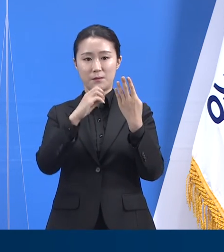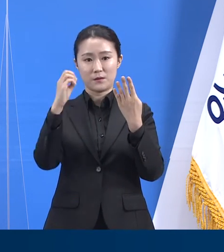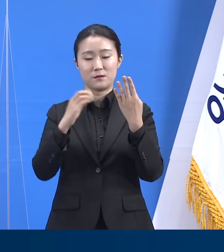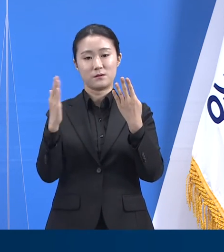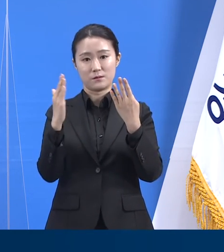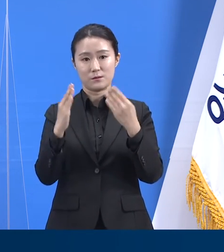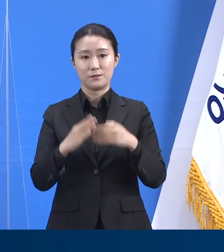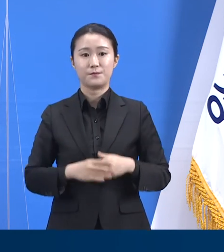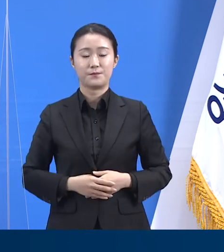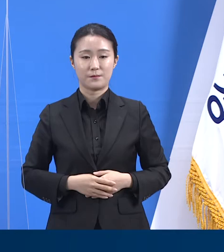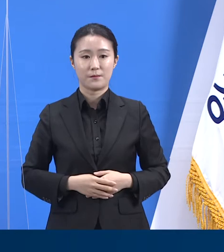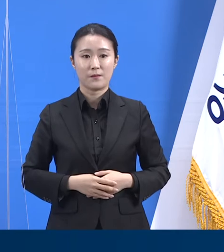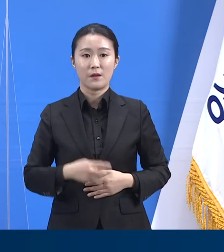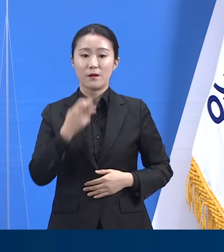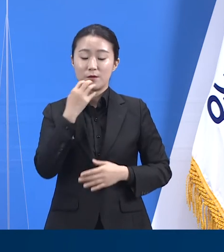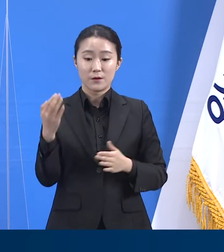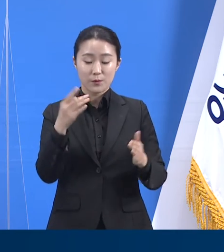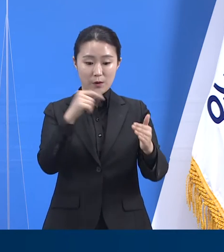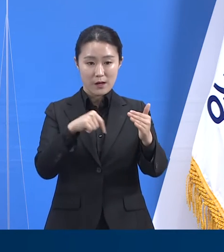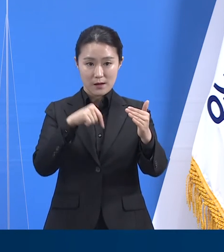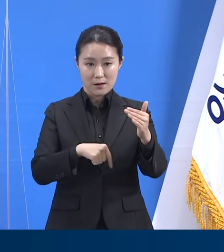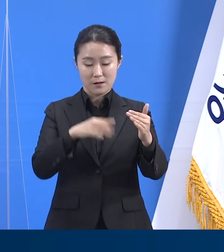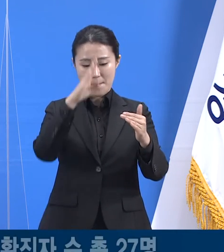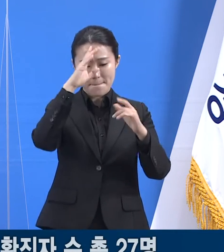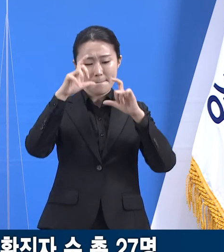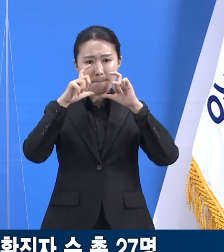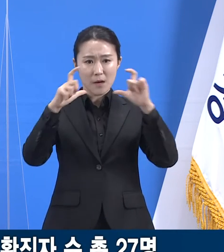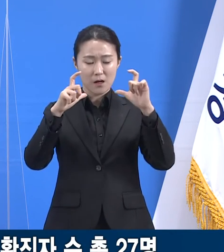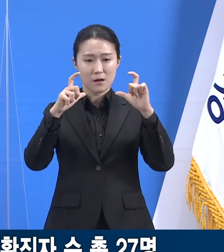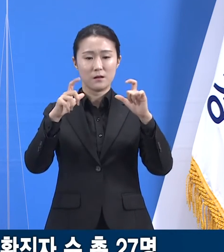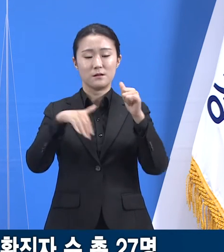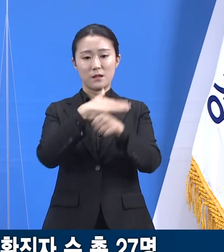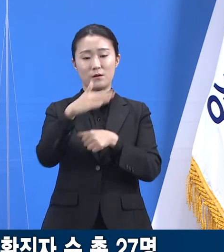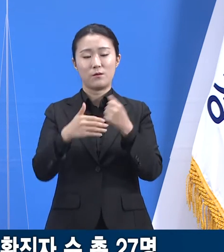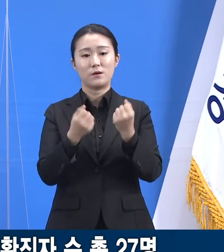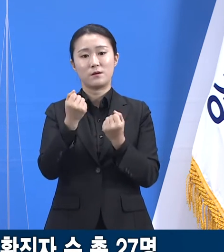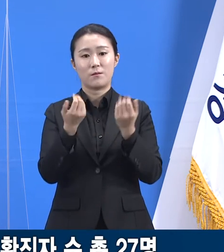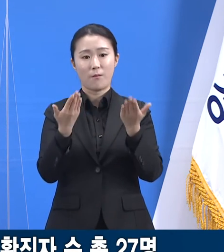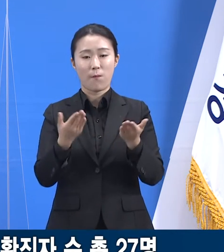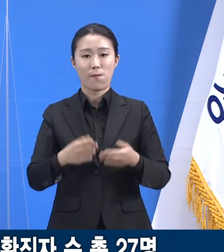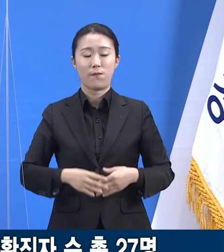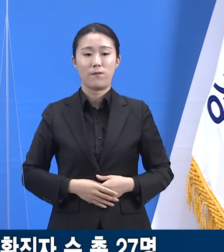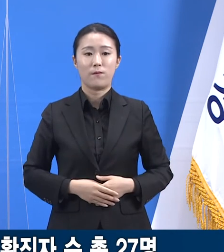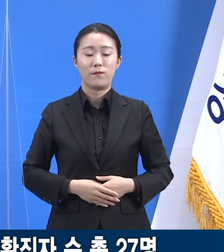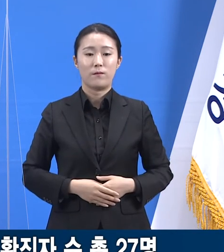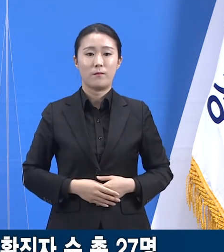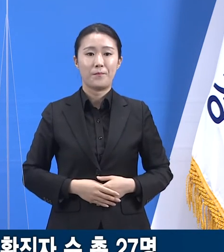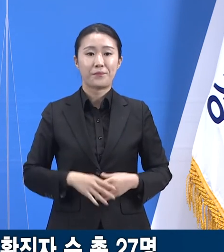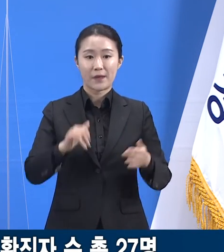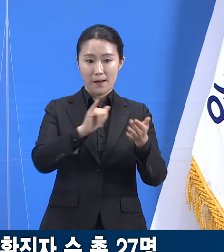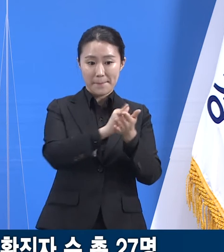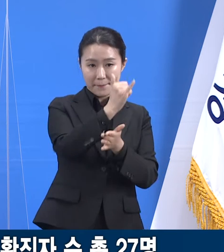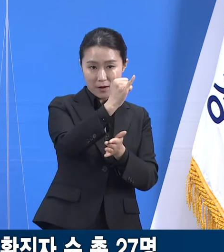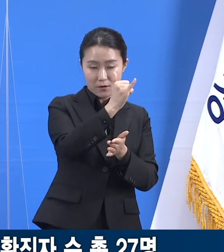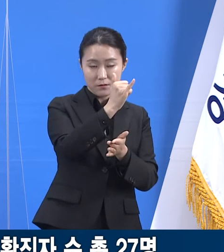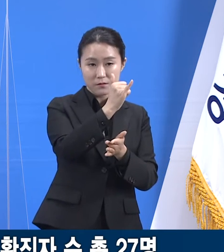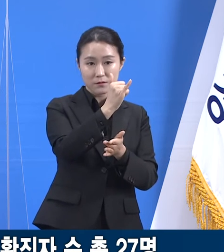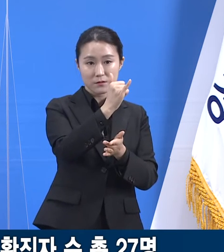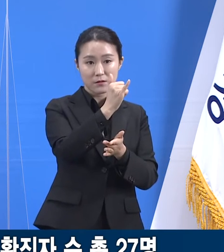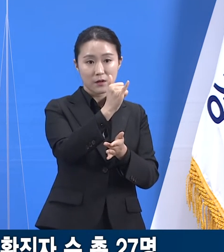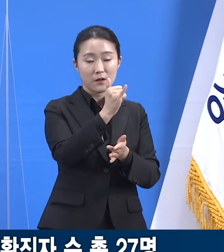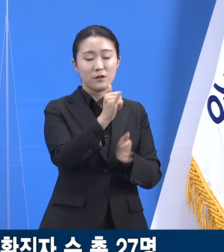최근 도내 주요 확진 사례에 대해 설명드립니다. 먼저 가평군 주간보호센터 관련